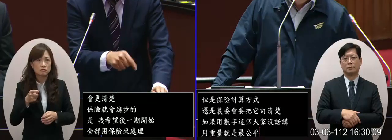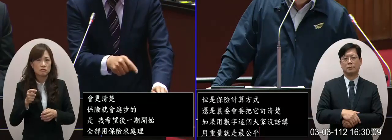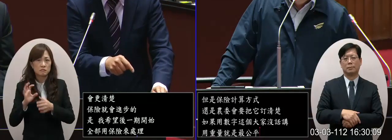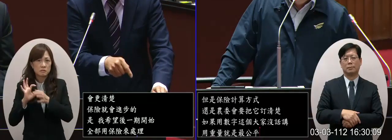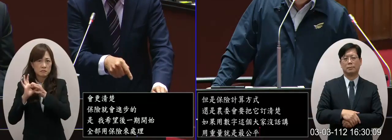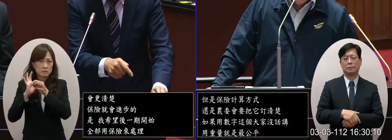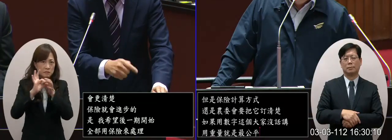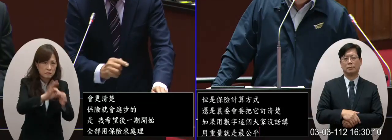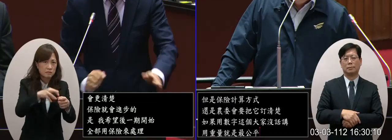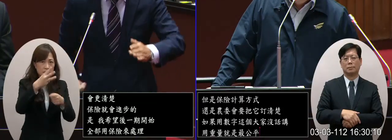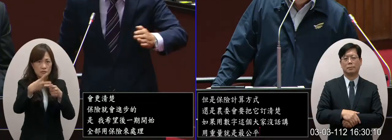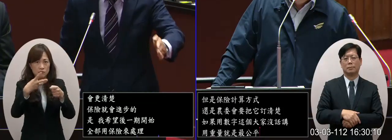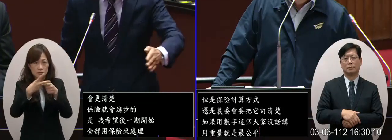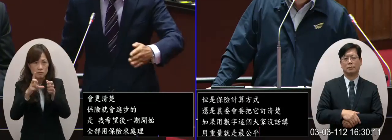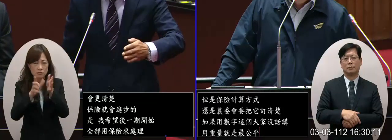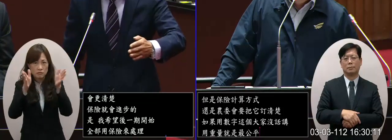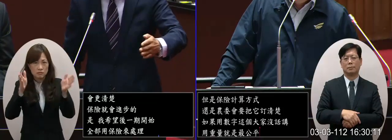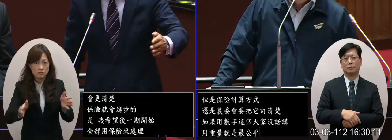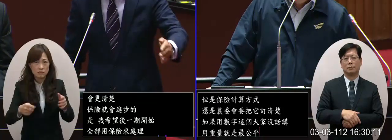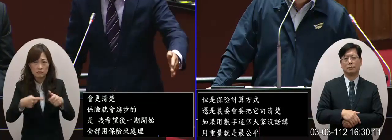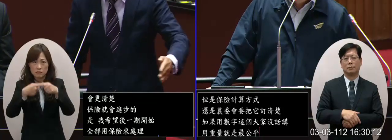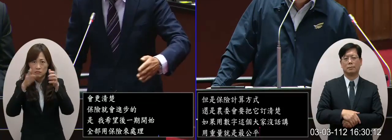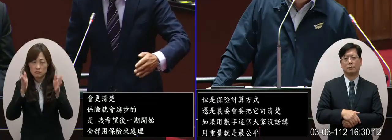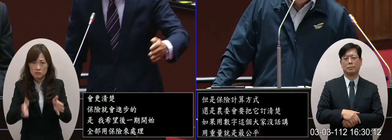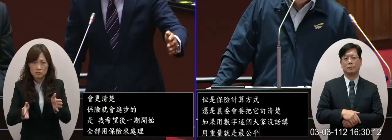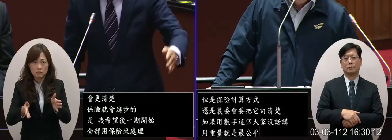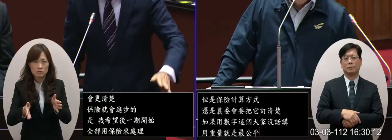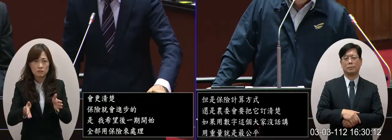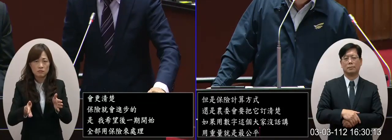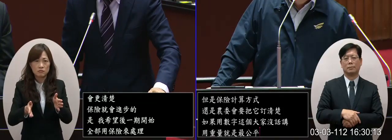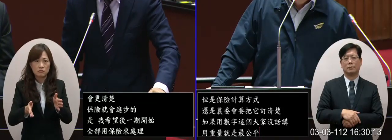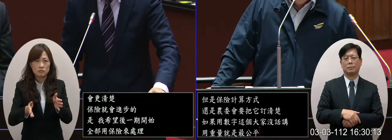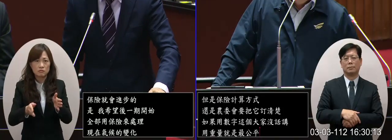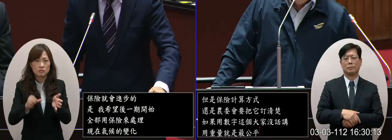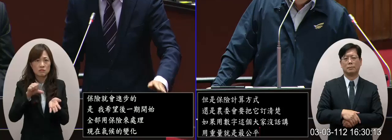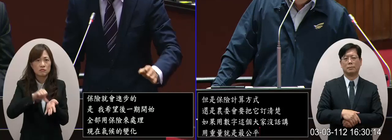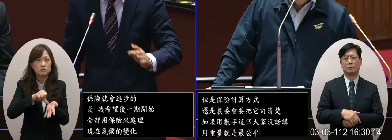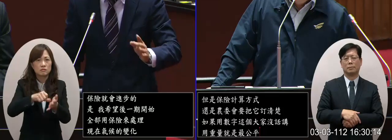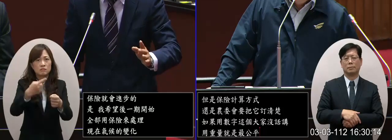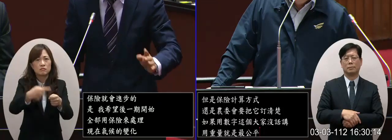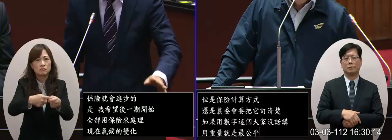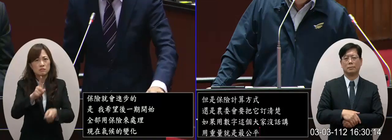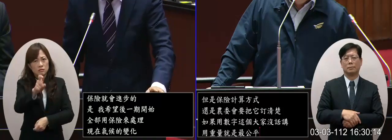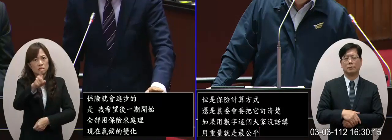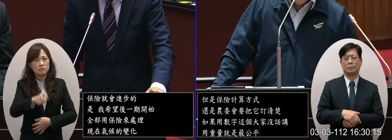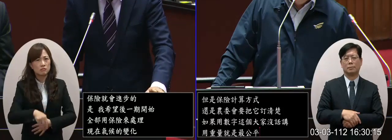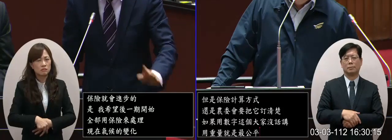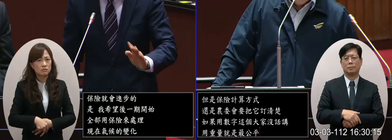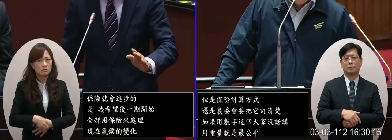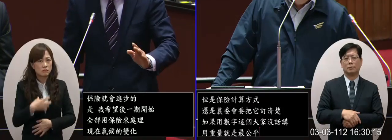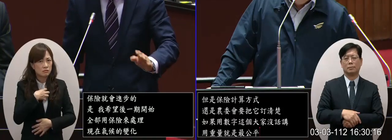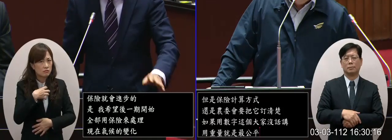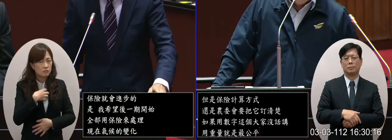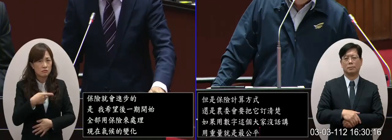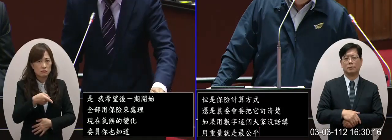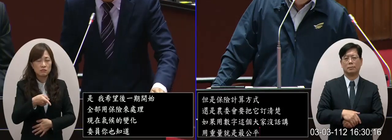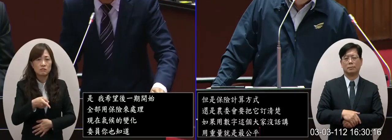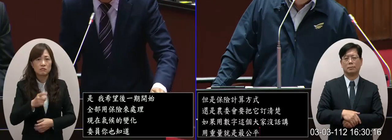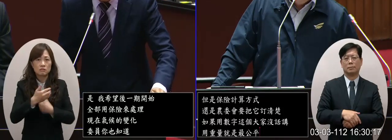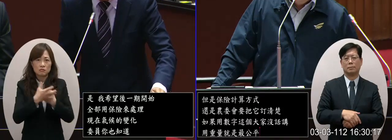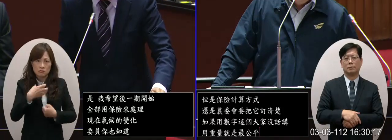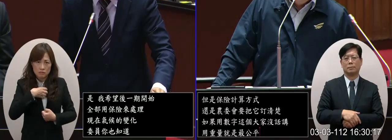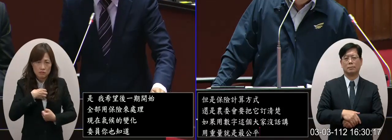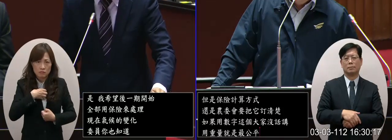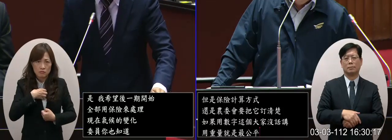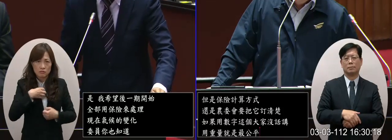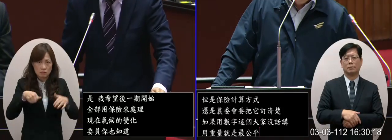年會第一期都沒辦法正報在我所以未來還會越遇到所以保險對